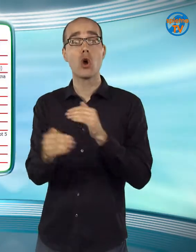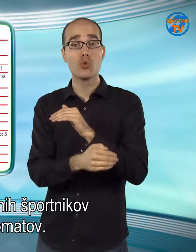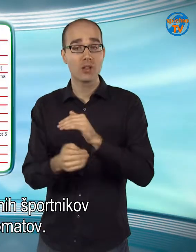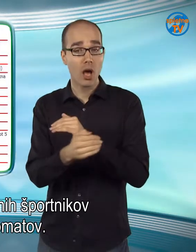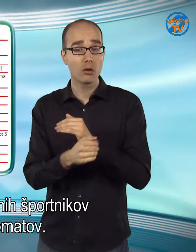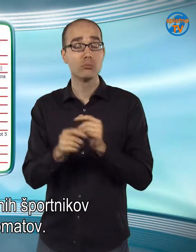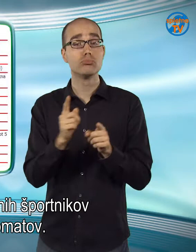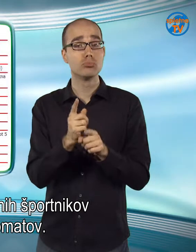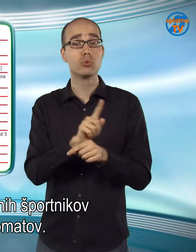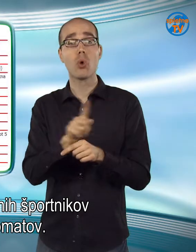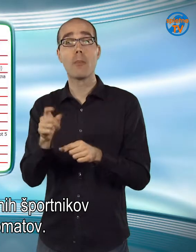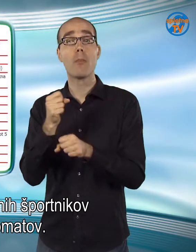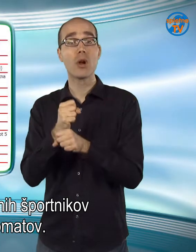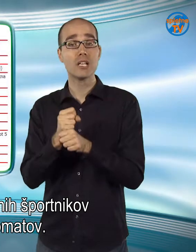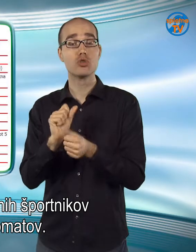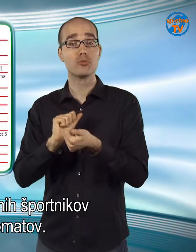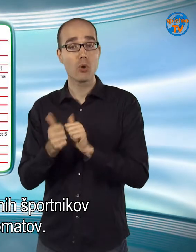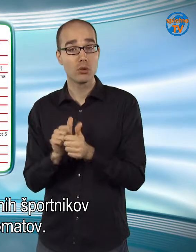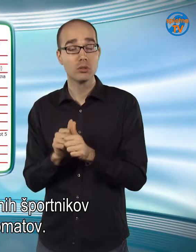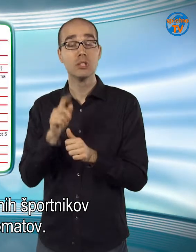poklicnih športnikov in celodiplomatov.